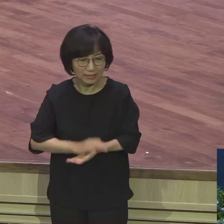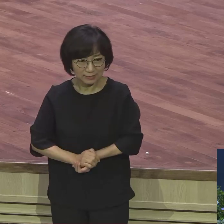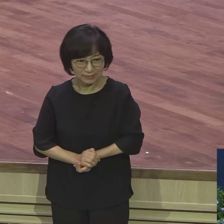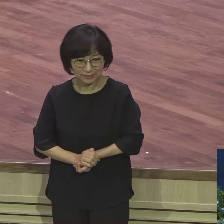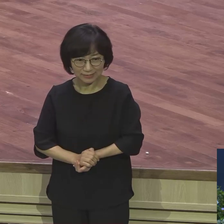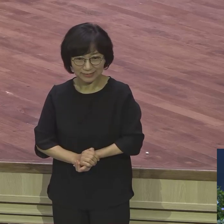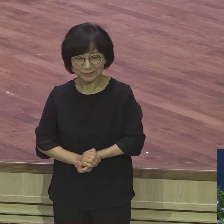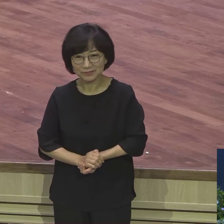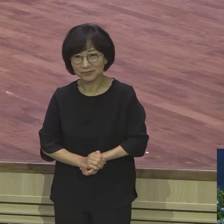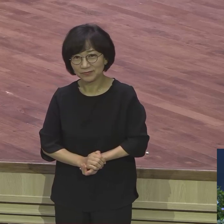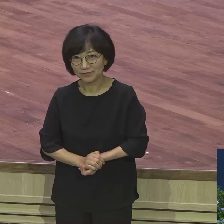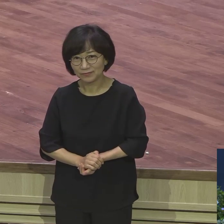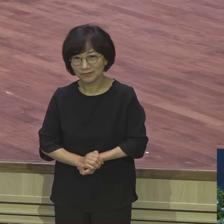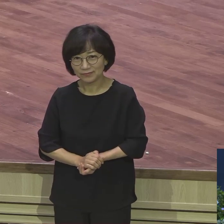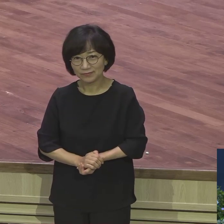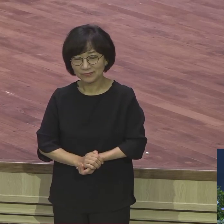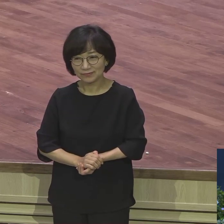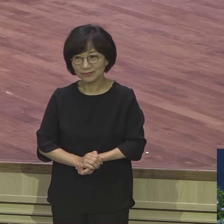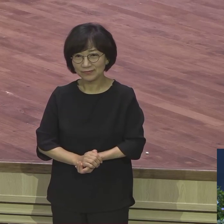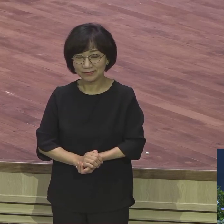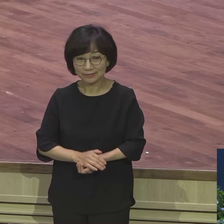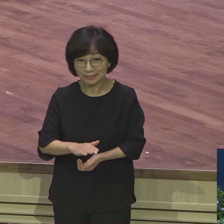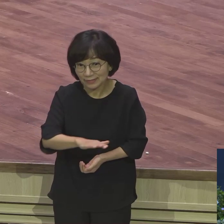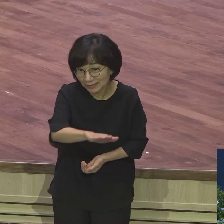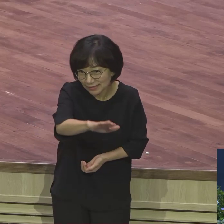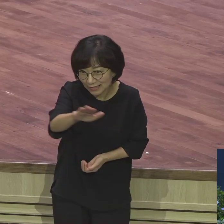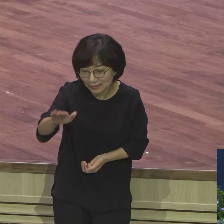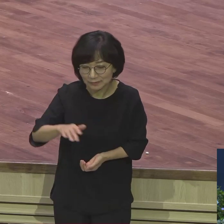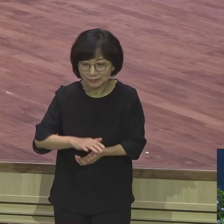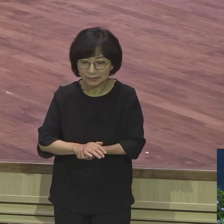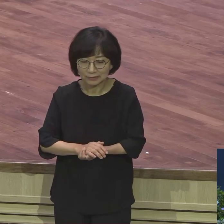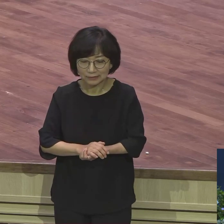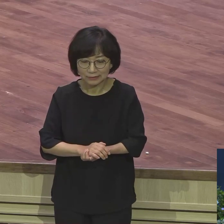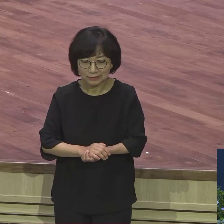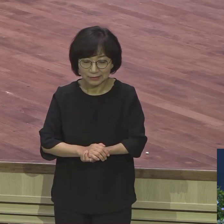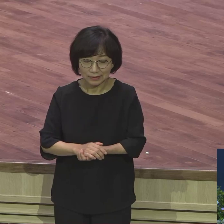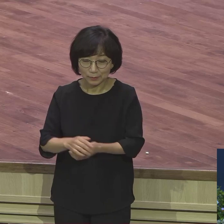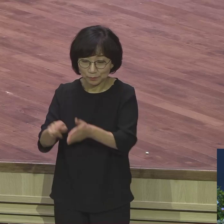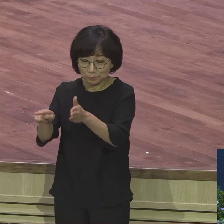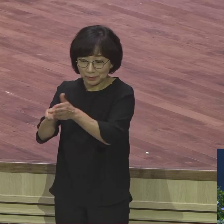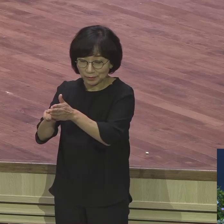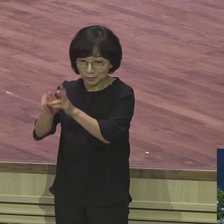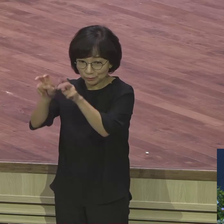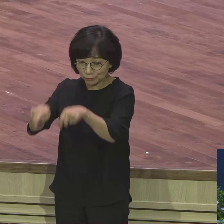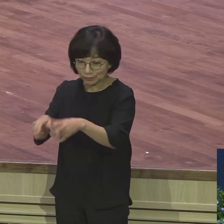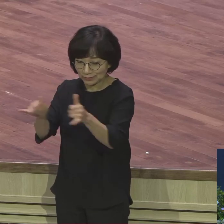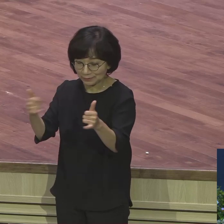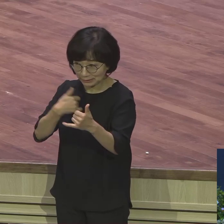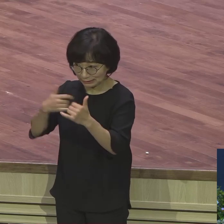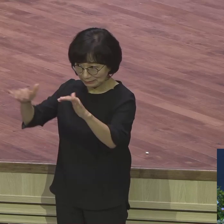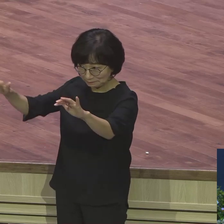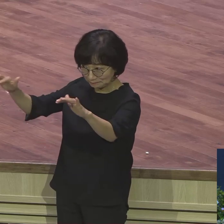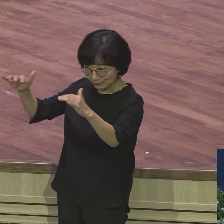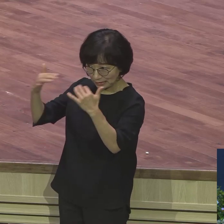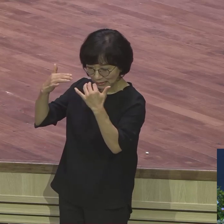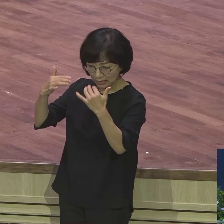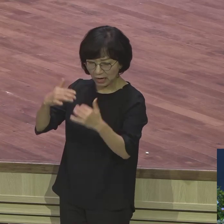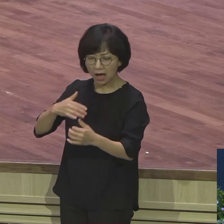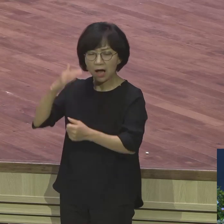영계전 성도는 요셉과 같이 불신자가 볼 때도 하나님이 살아계시는 것이